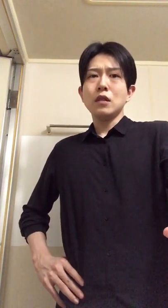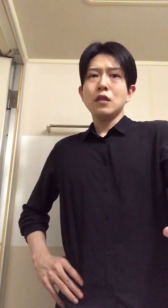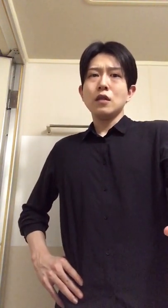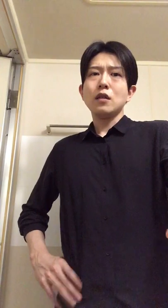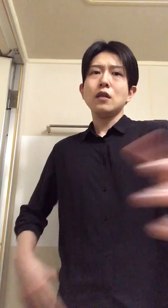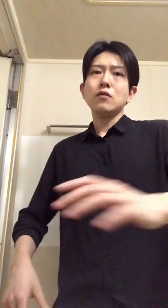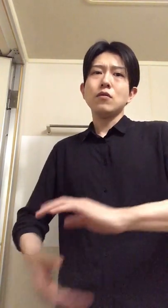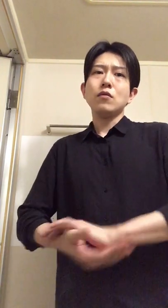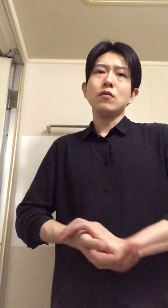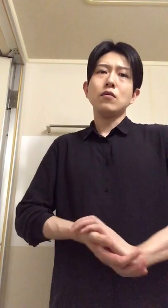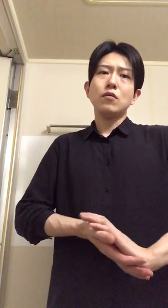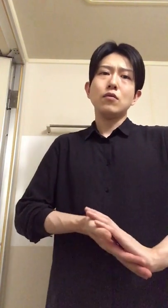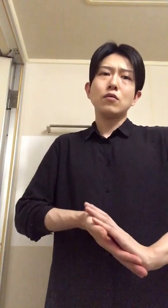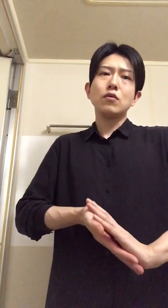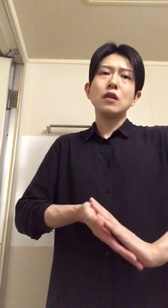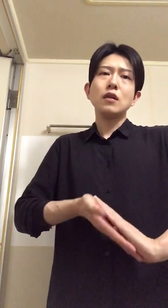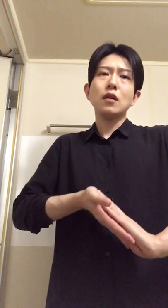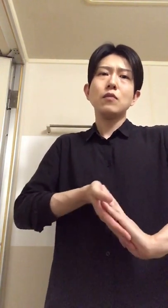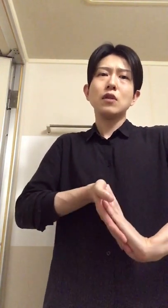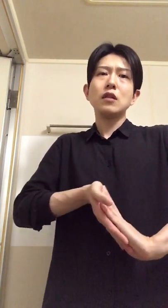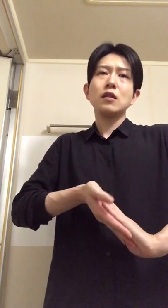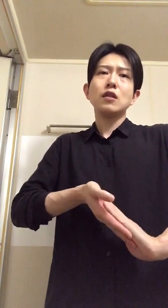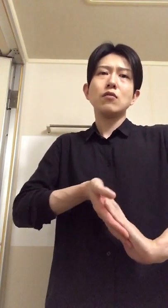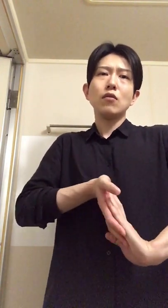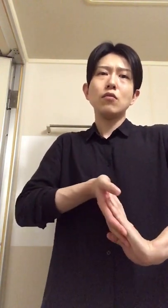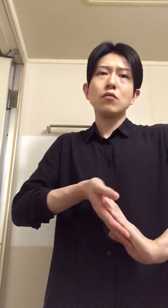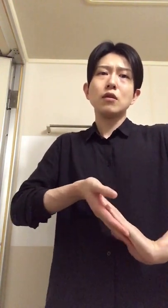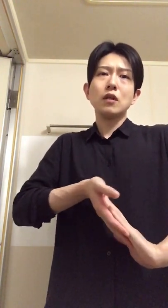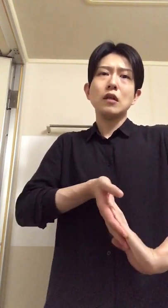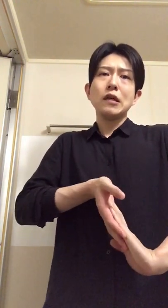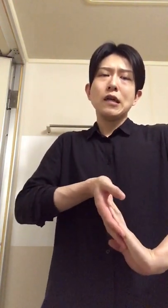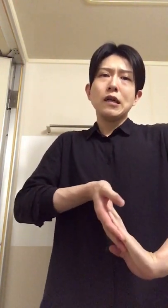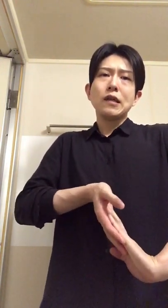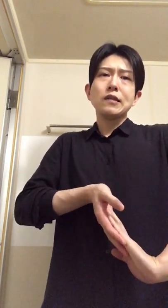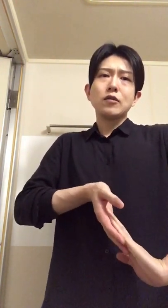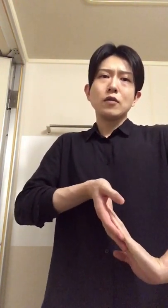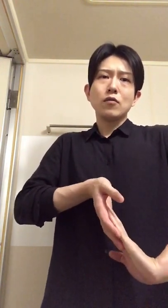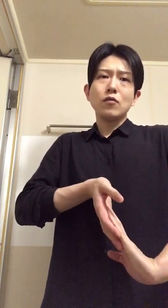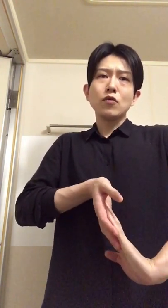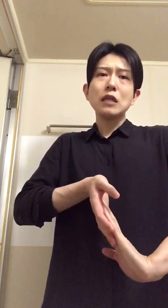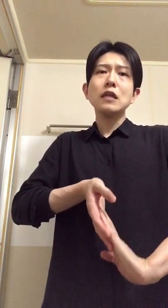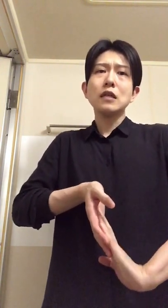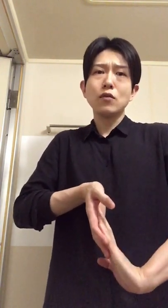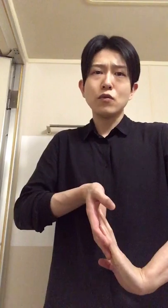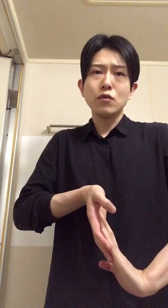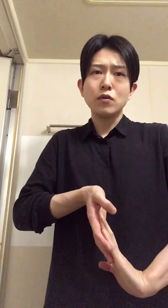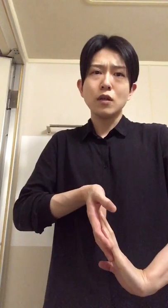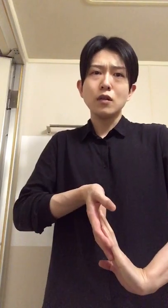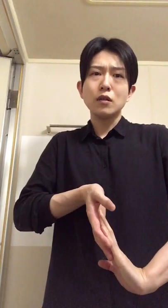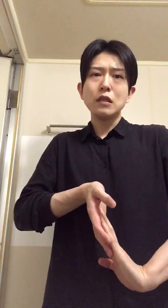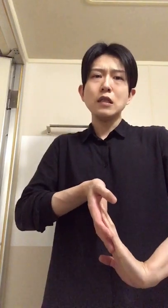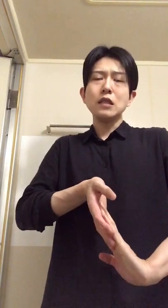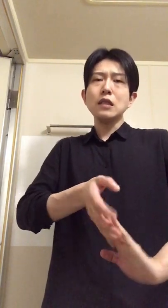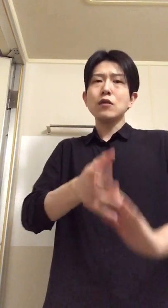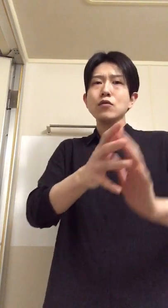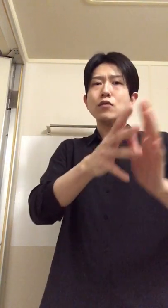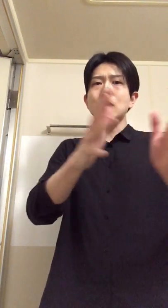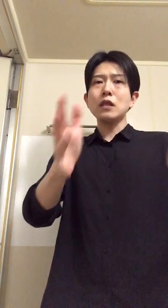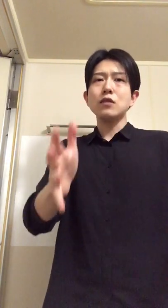うんだからあのーそれがねあんまできてない人が多くてねなんつうんだろうもったいないなと思うだからいいこと言ってたり